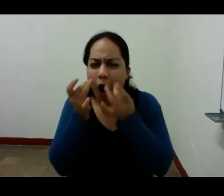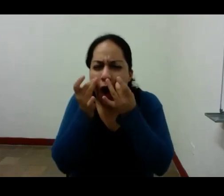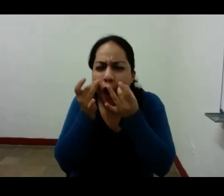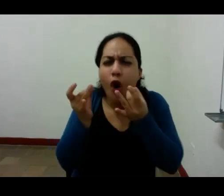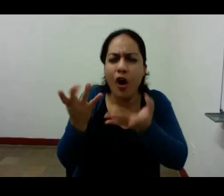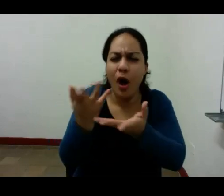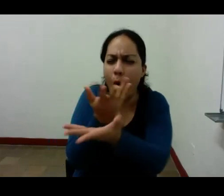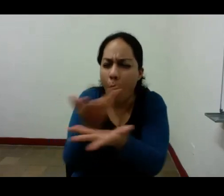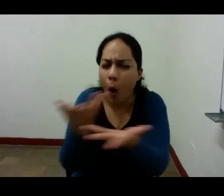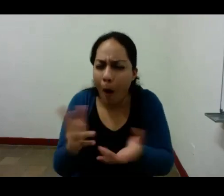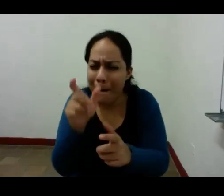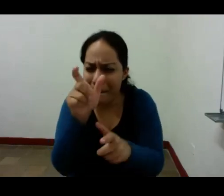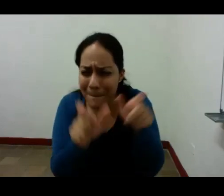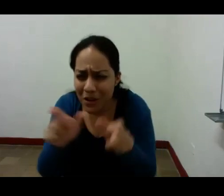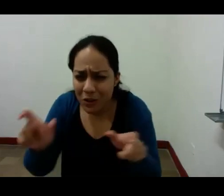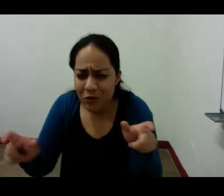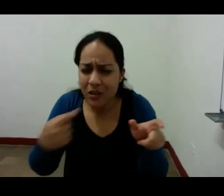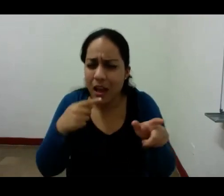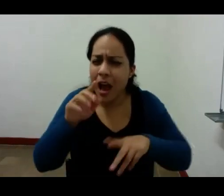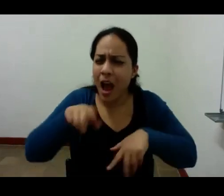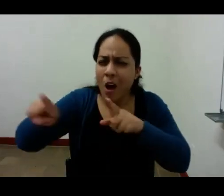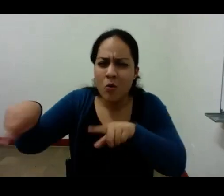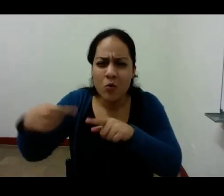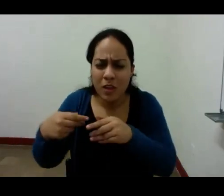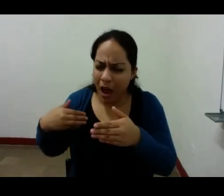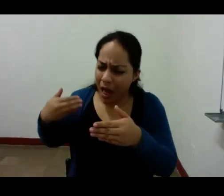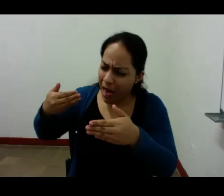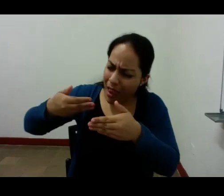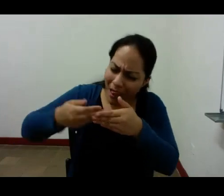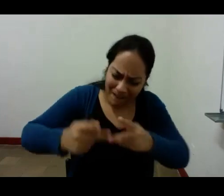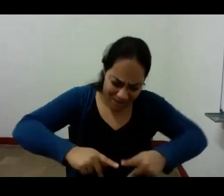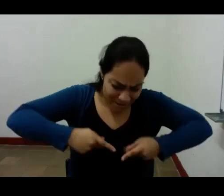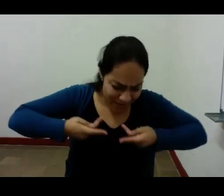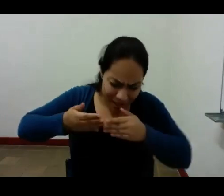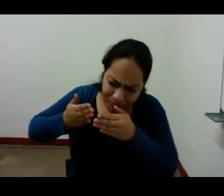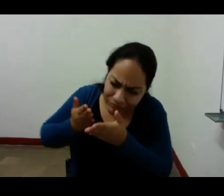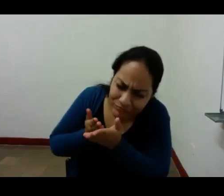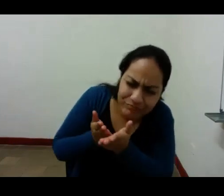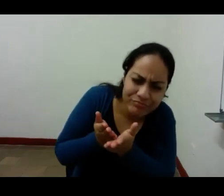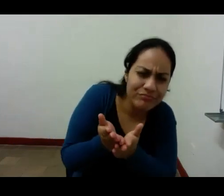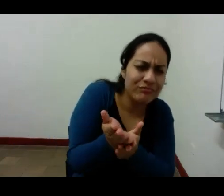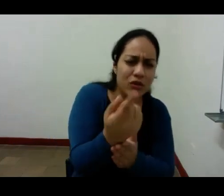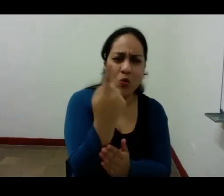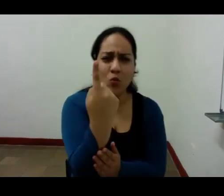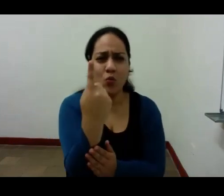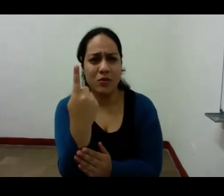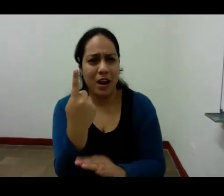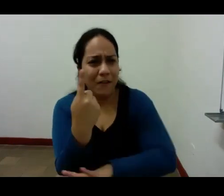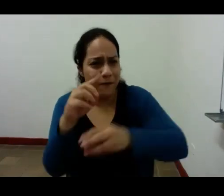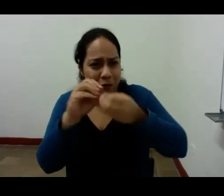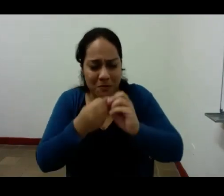la mayoría de la gente se pasara toda la vida con una única personalidad